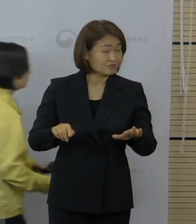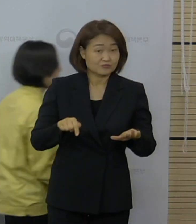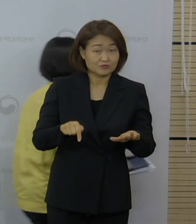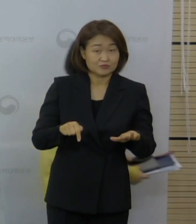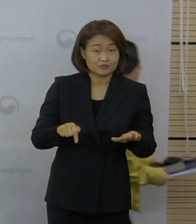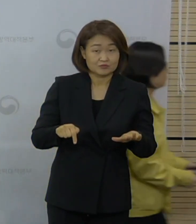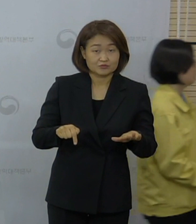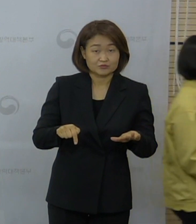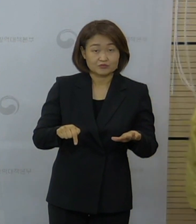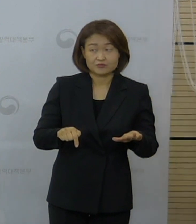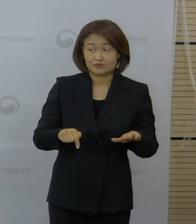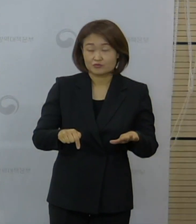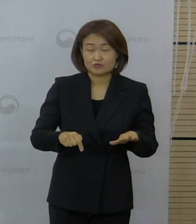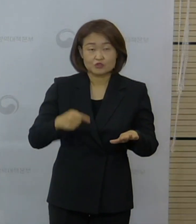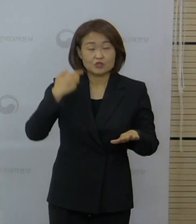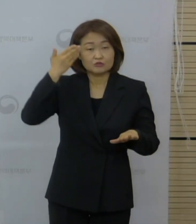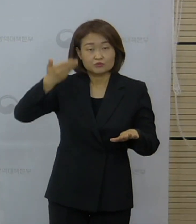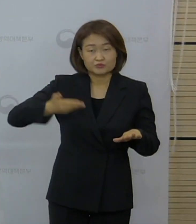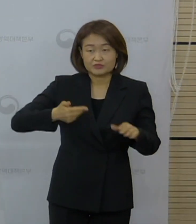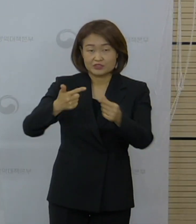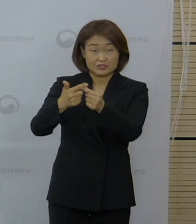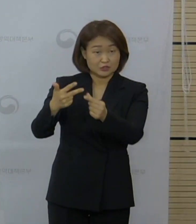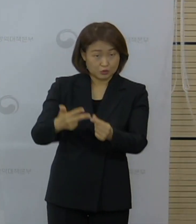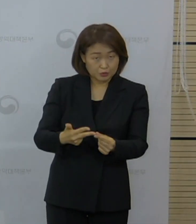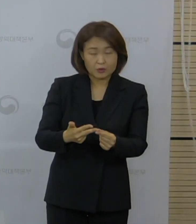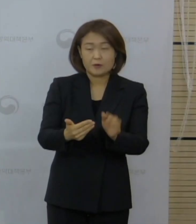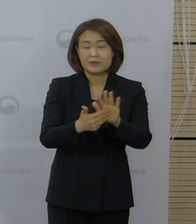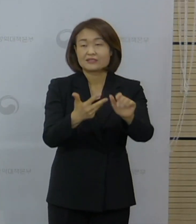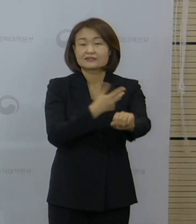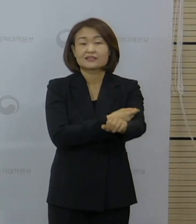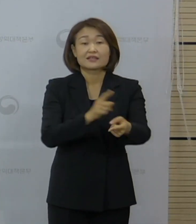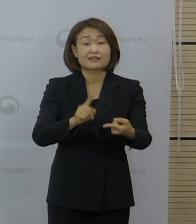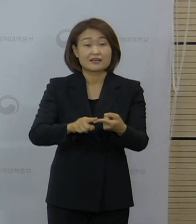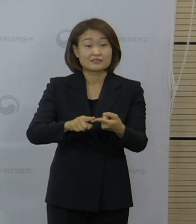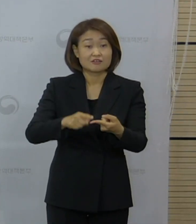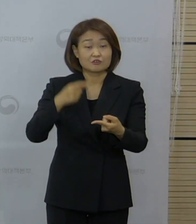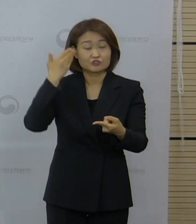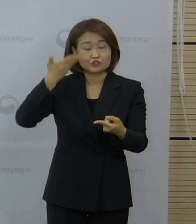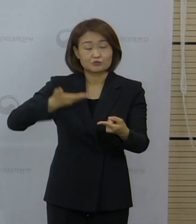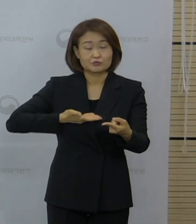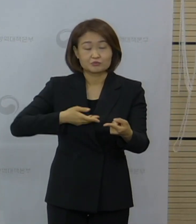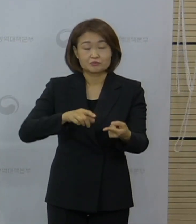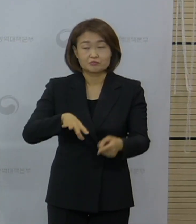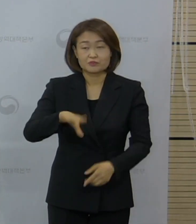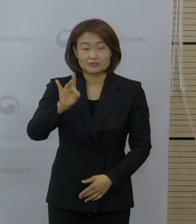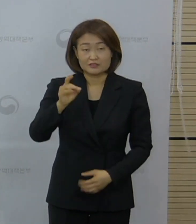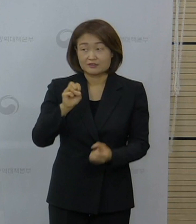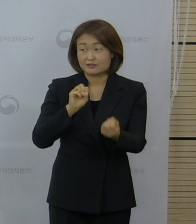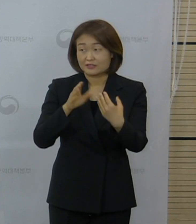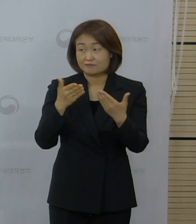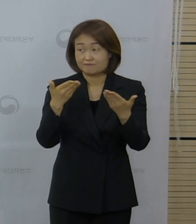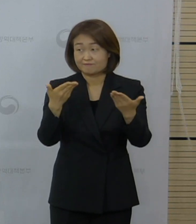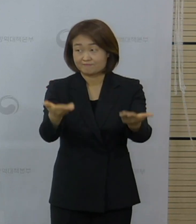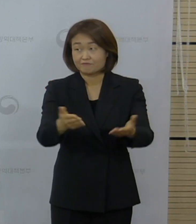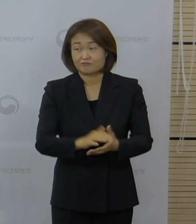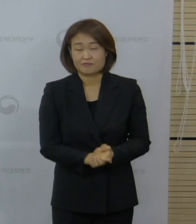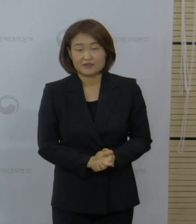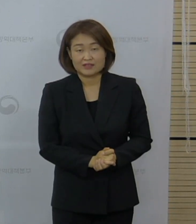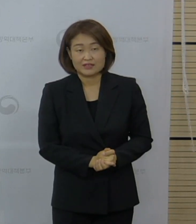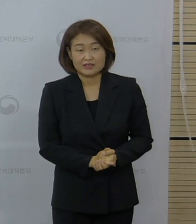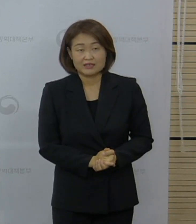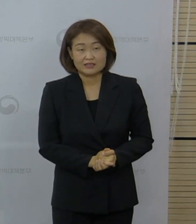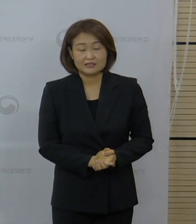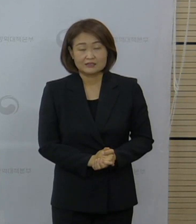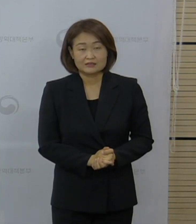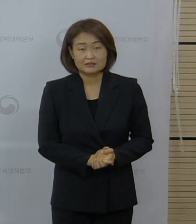현장에서 보내주신 여섯 번째, 일곱 번째 백신과 관련된 질문을 먼저 드리겠습니다. 피해 조사 반과 관련되어서